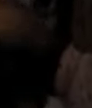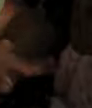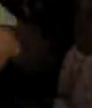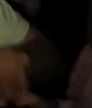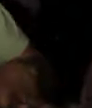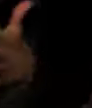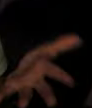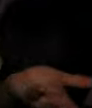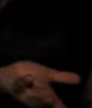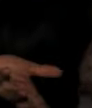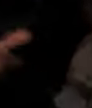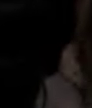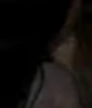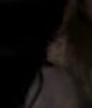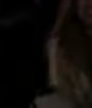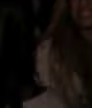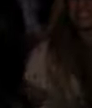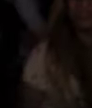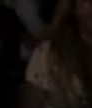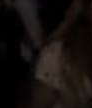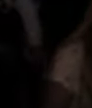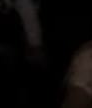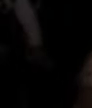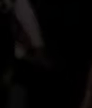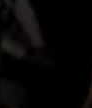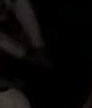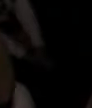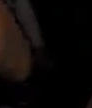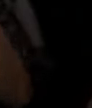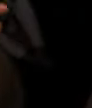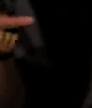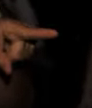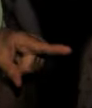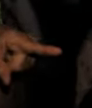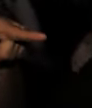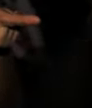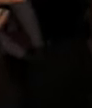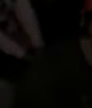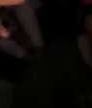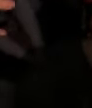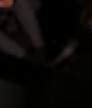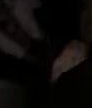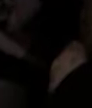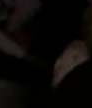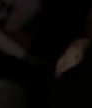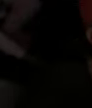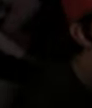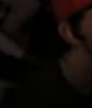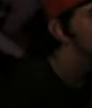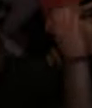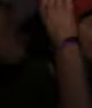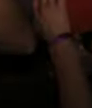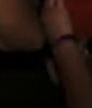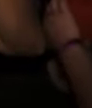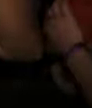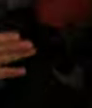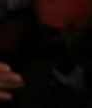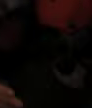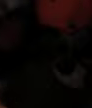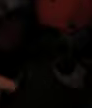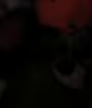O piso que vibra para os surdos dançarem, a interação de surdos e ouvintes. Eu tenho achado isso muito maravilhoso.